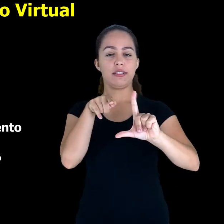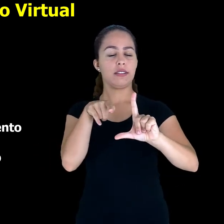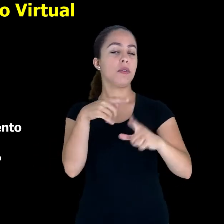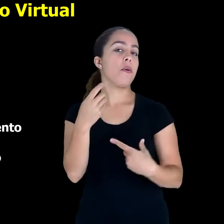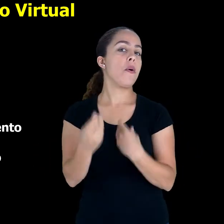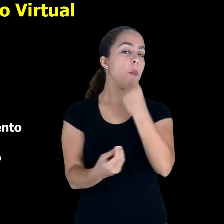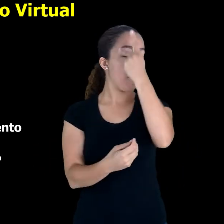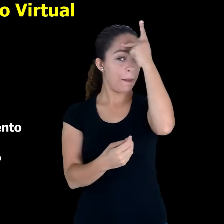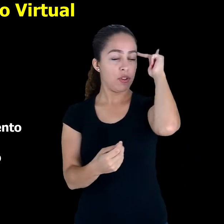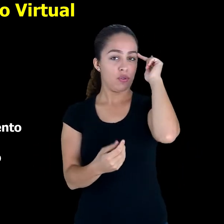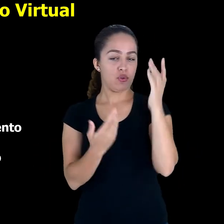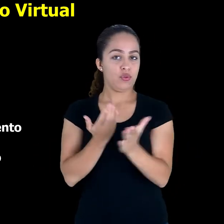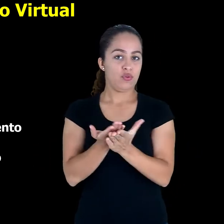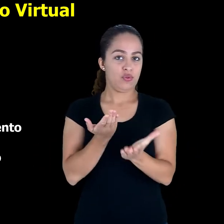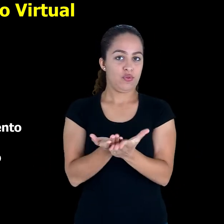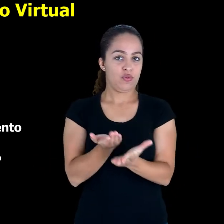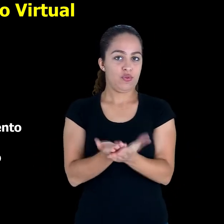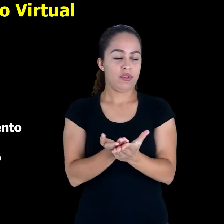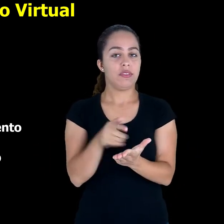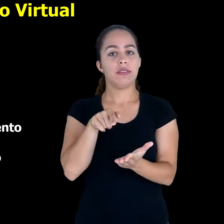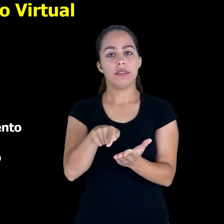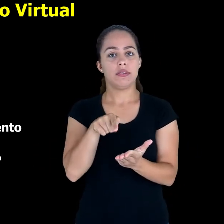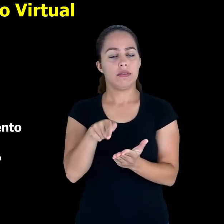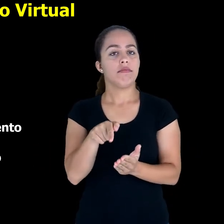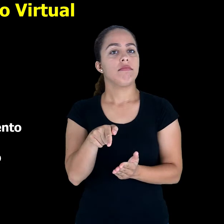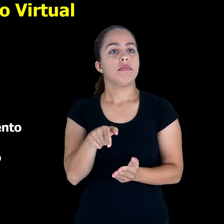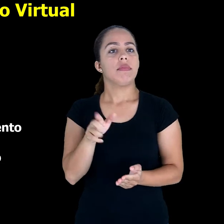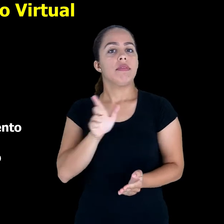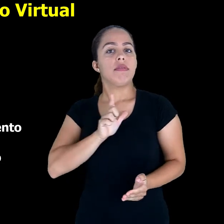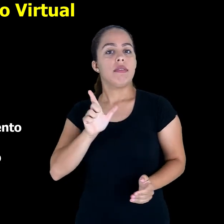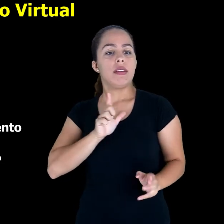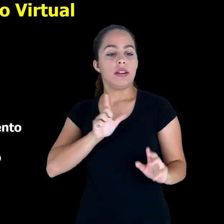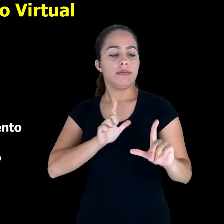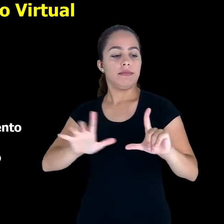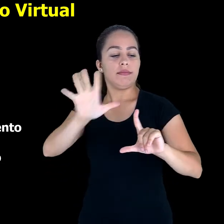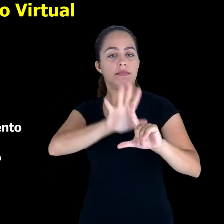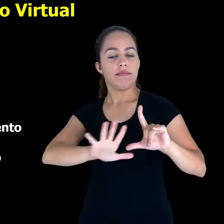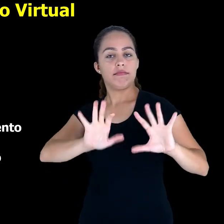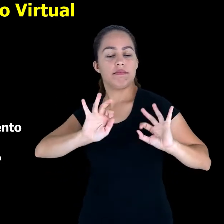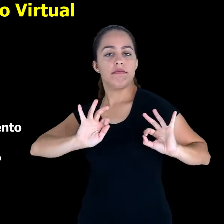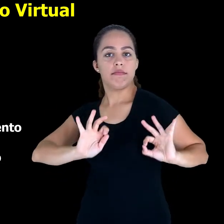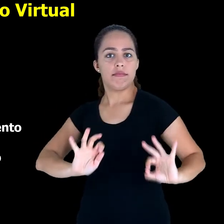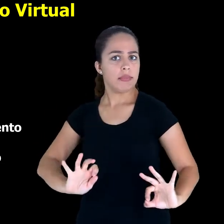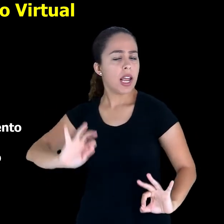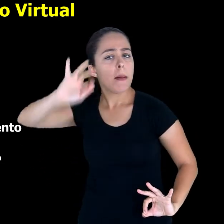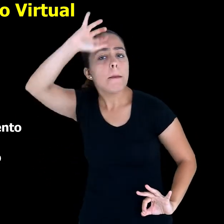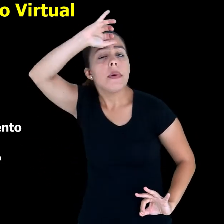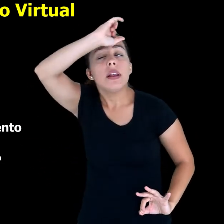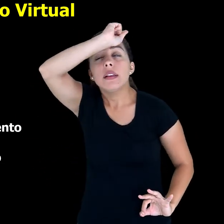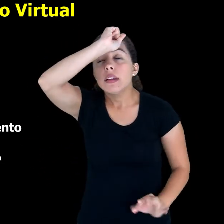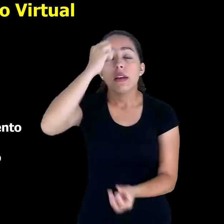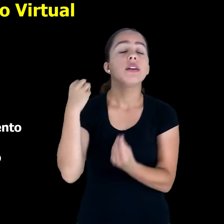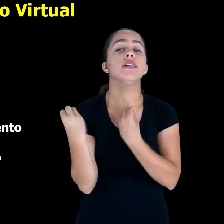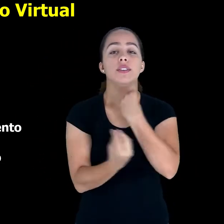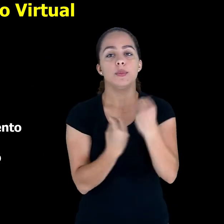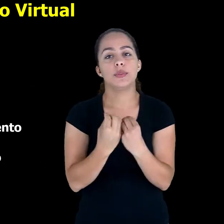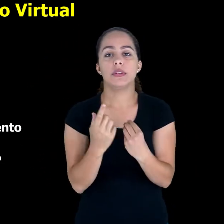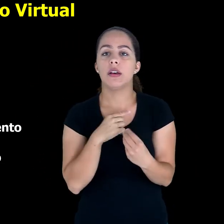Já que a aprendizagem do nosso estudante ocorre por meio do espaço virtual. Então, ela identificou